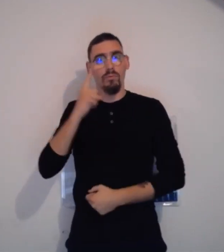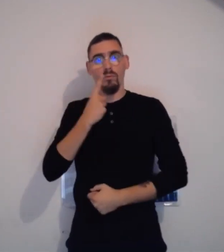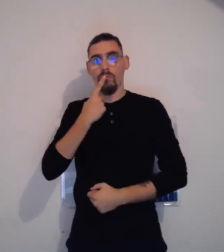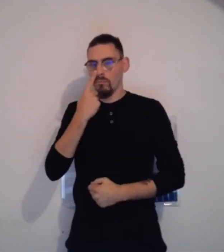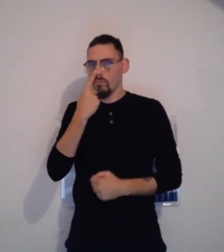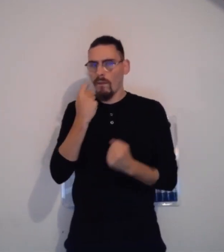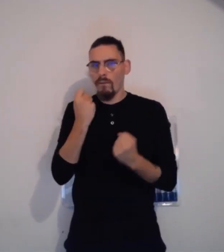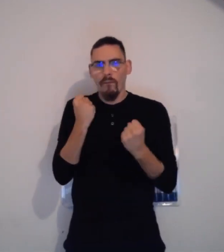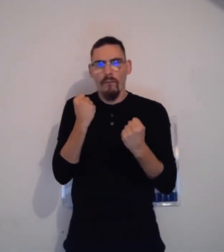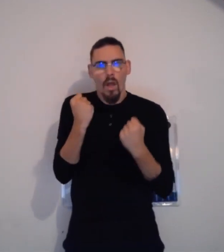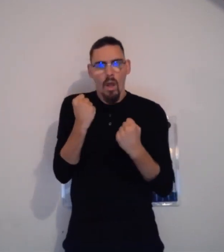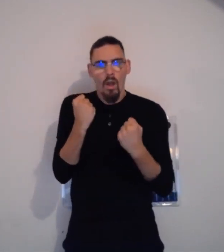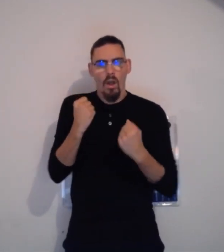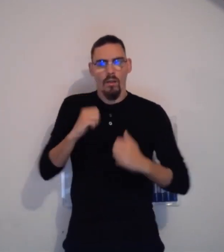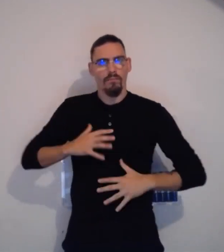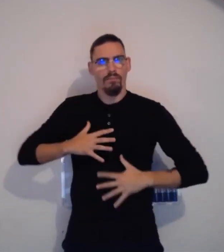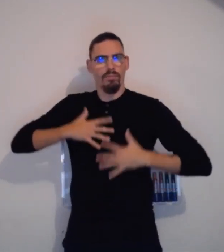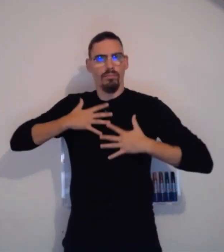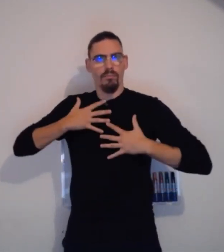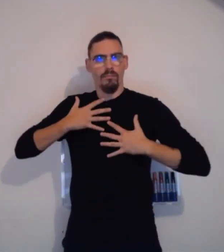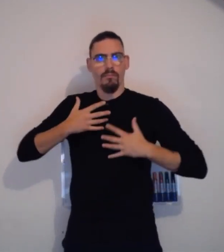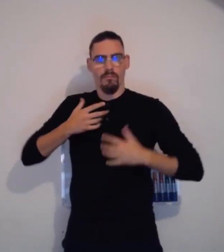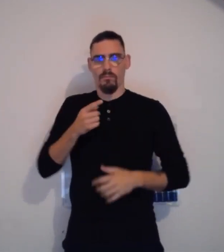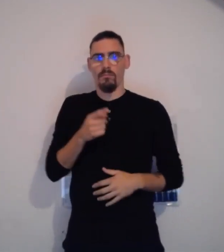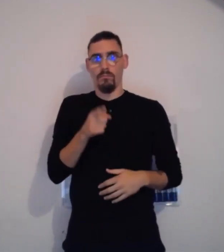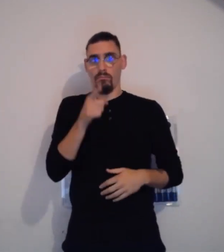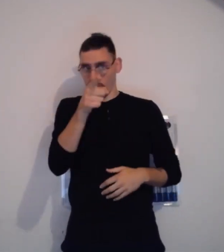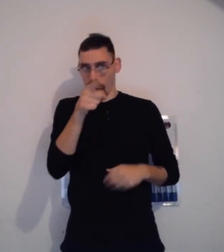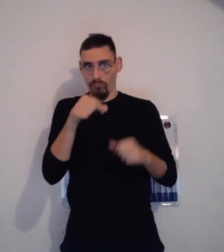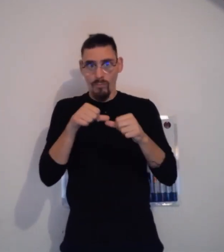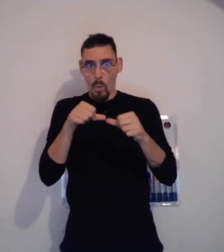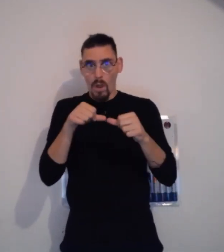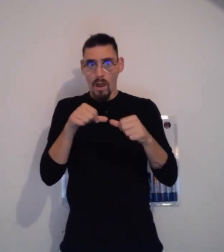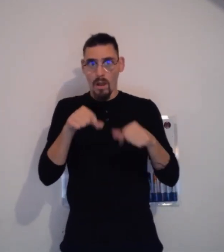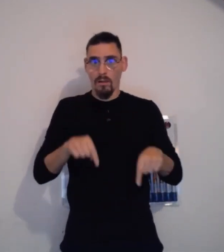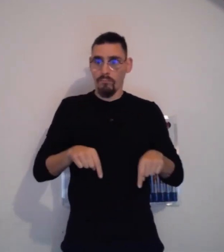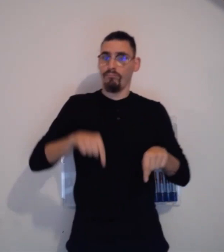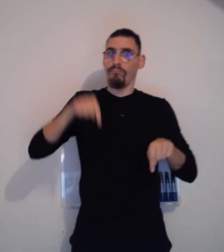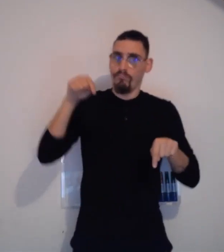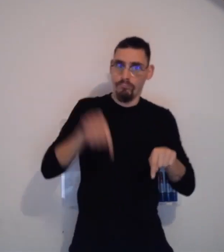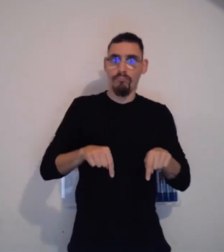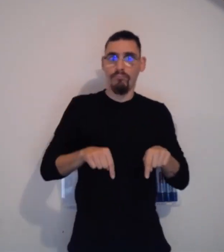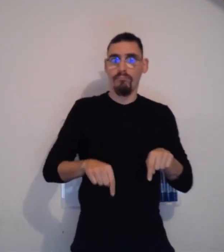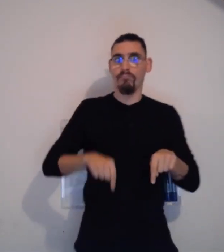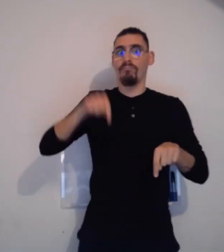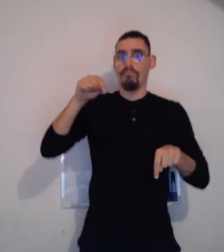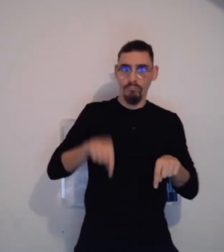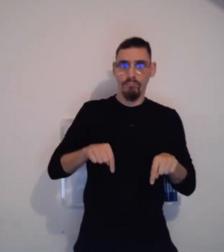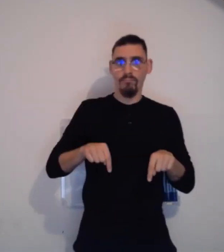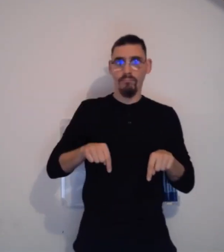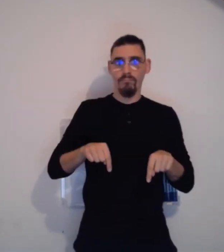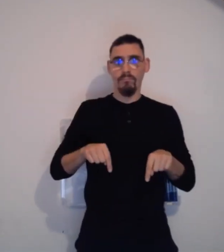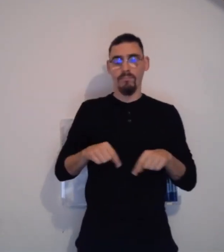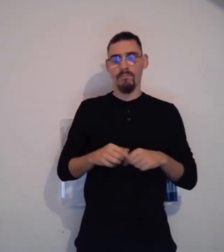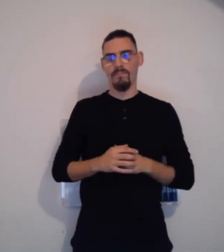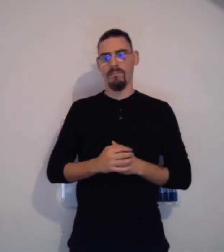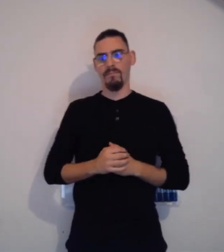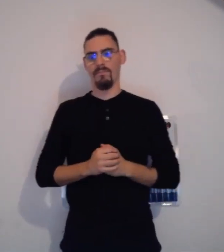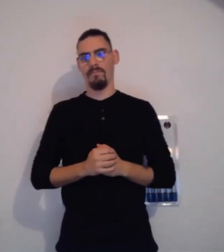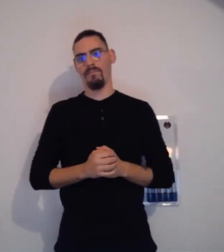eh bien, le bois va nous permettre d'avoir ces vibrations assez fortes au niveau du corps. Donc, vous, ce que vous pouvez faire, c'est, par exemple, taper du pied